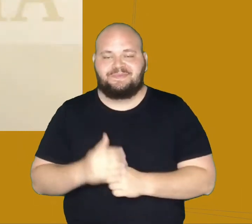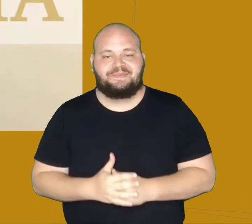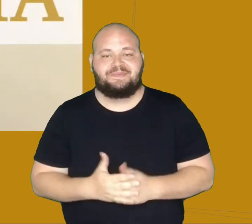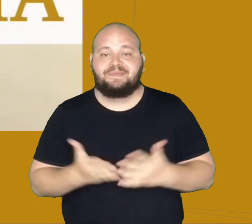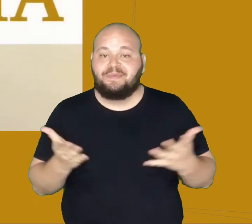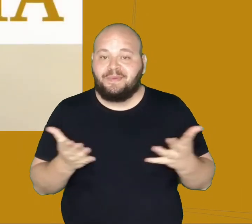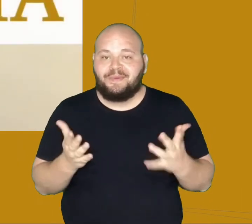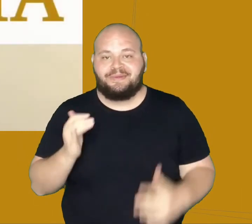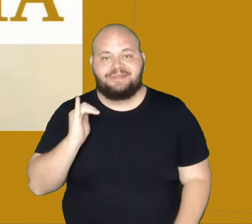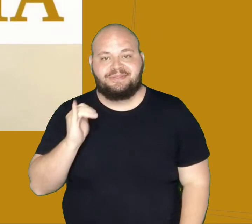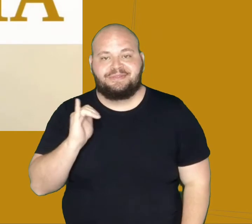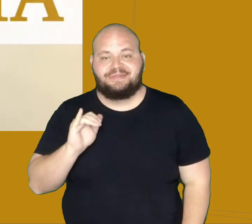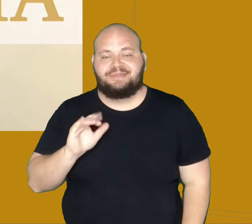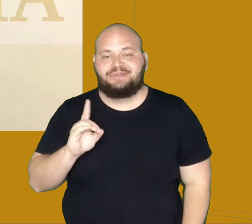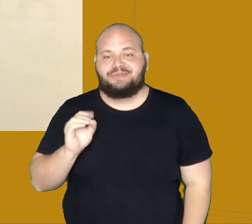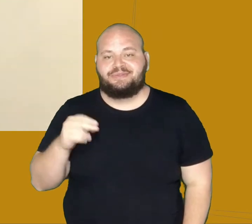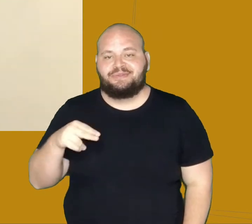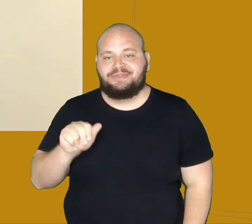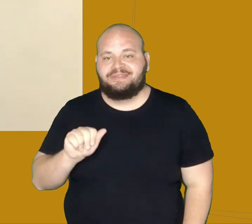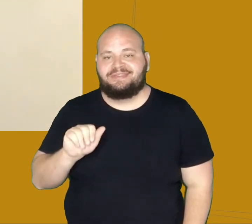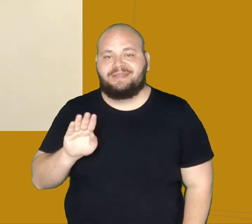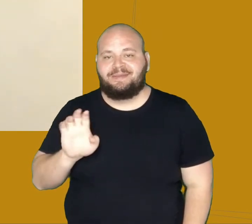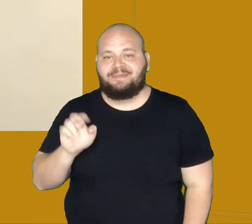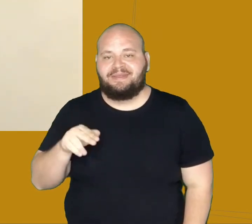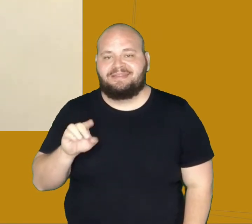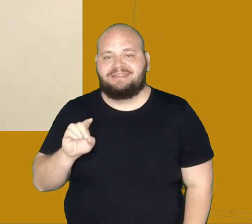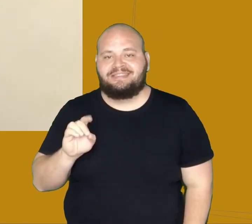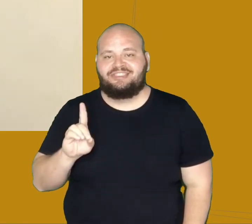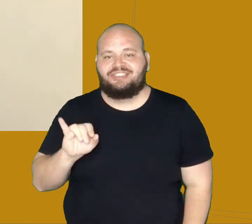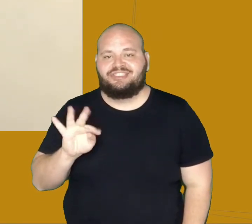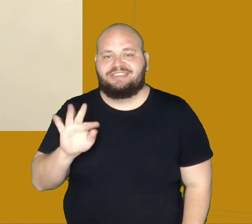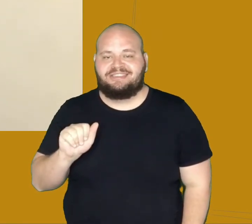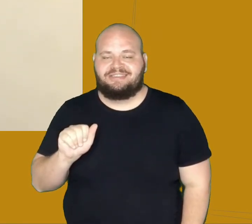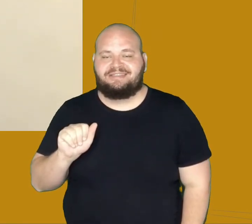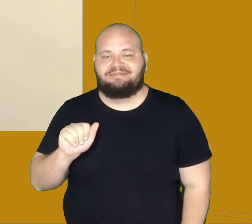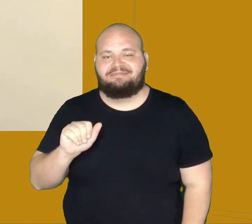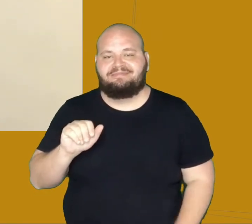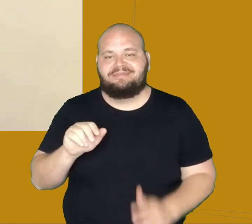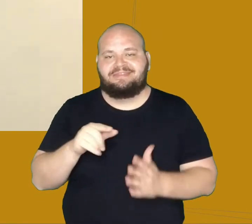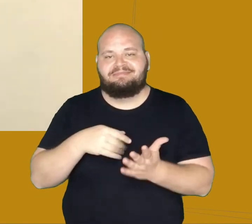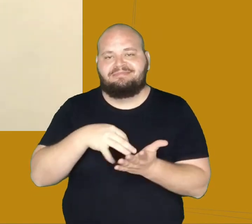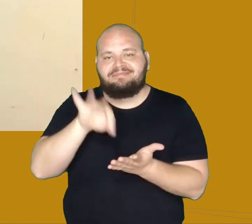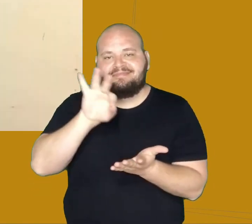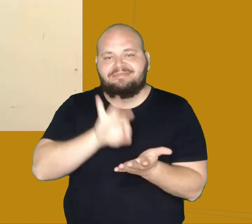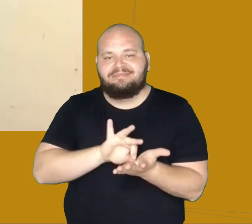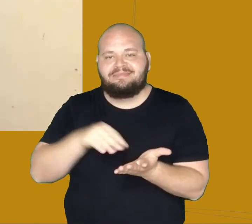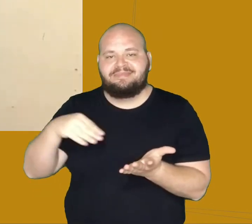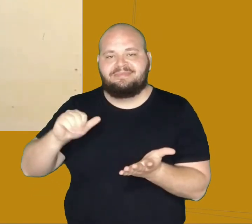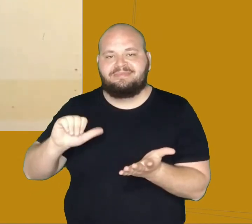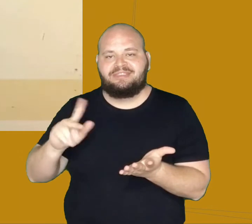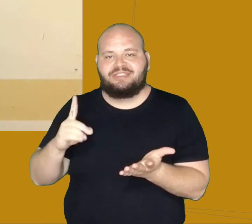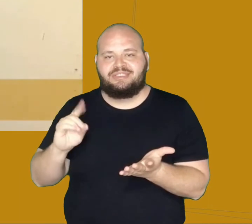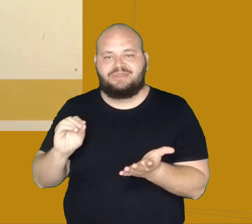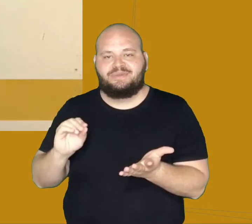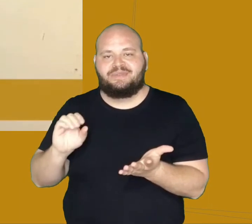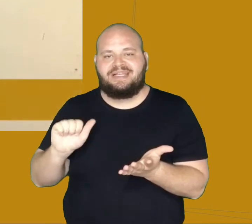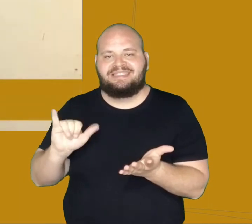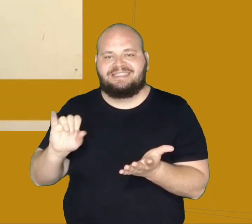Dona Benedita, um retrato, que é o quinto conto da obra Papéis Augustos de Meus Fatos de Assis. O conto narra o tempo de vida de Dona